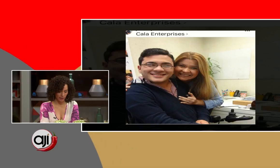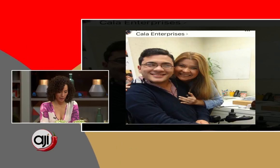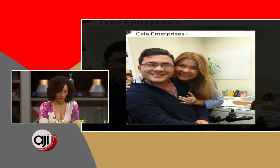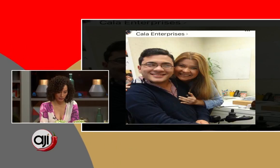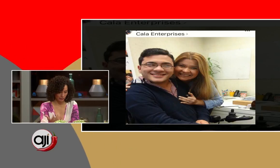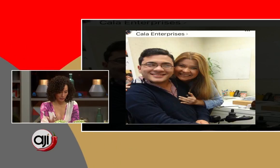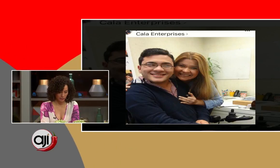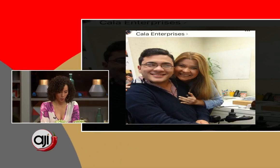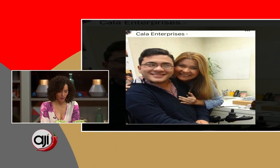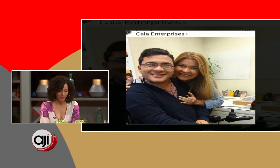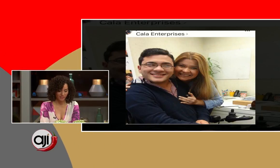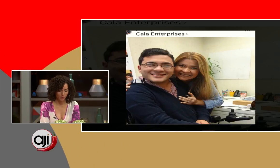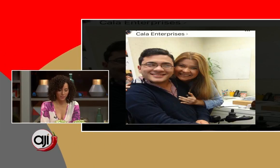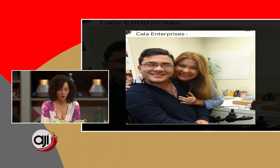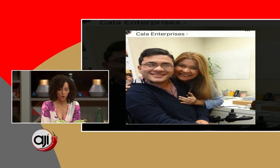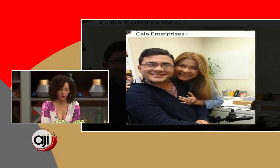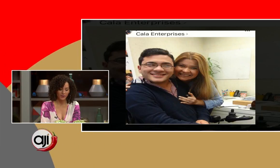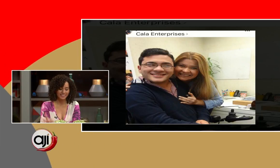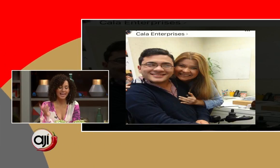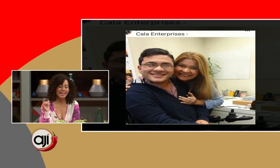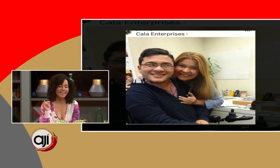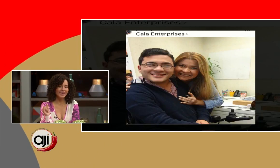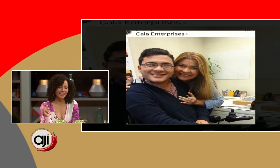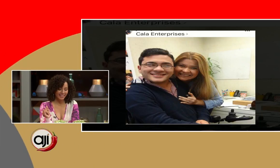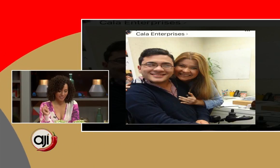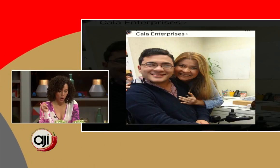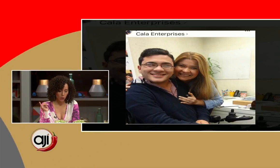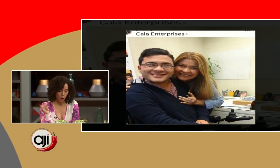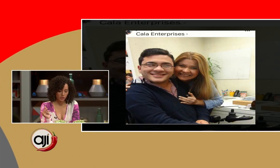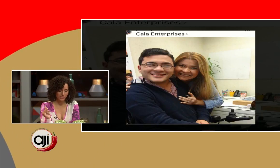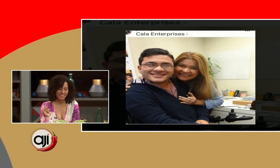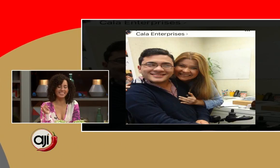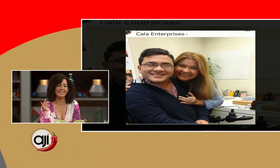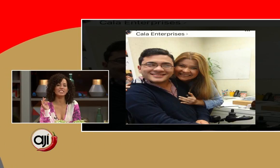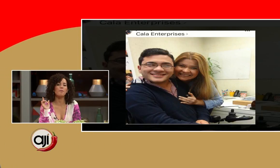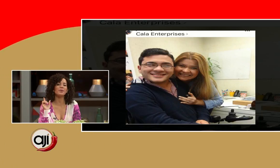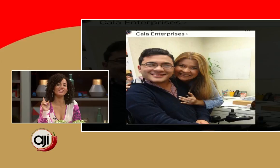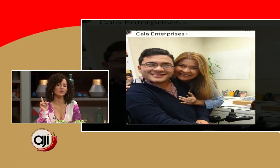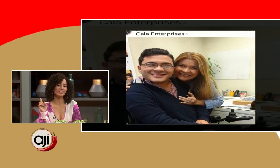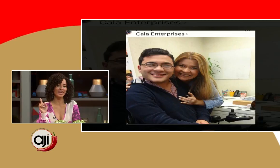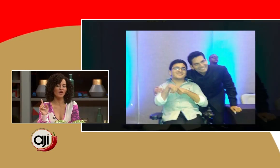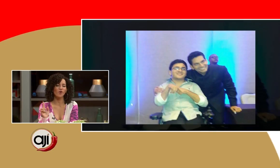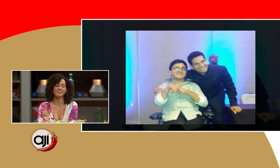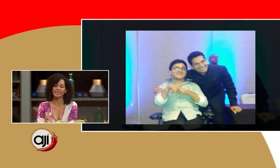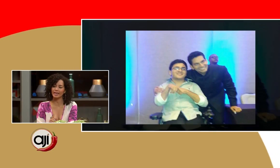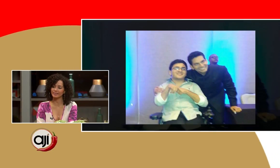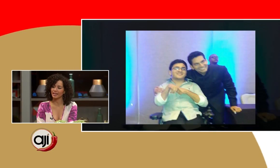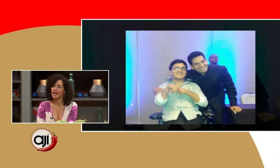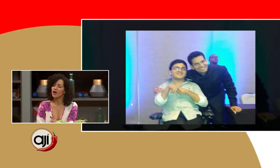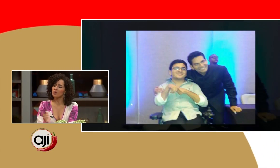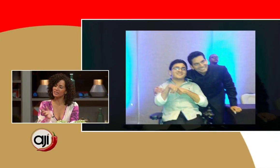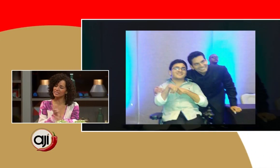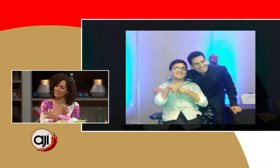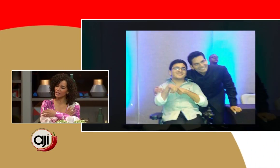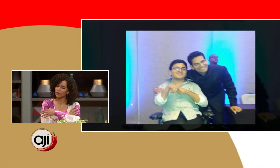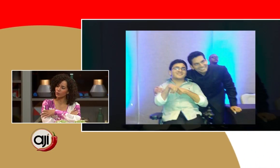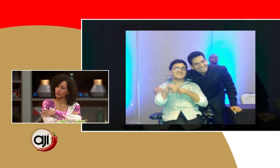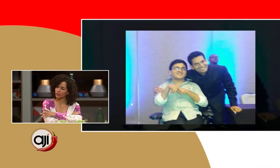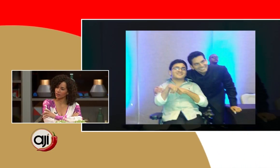aquí dice una plataforma con los mejores líderes, coaches y expertos del continente. ¿Cómo te sientes tú, Titi?